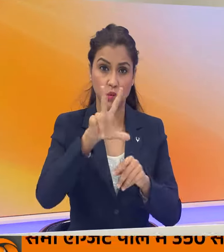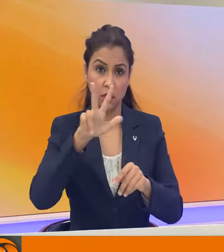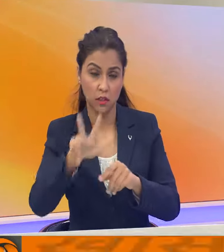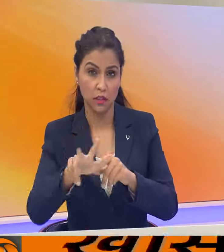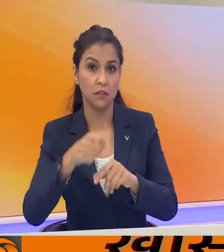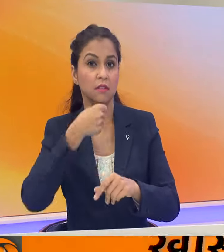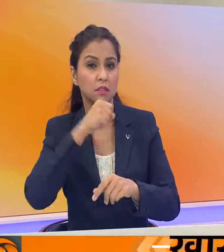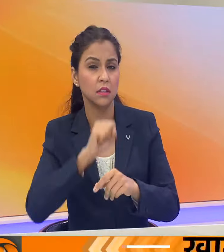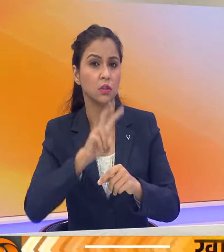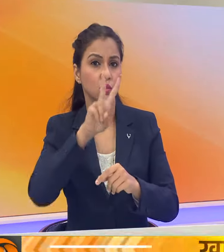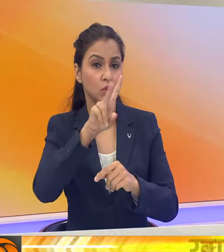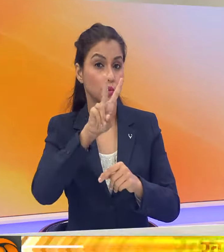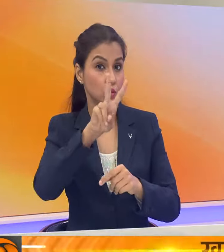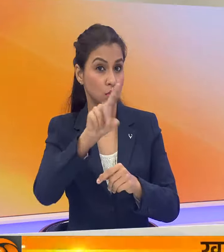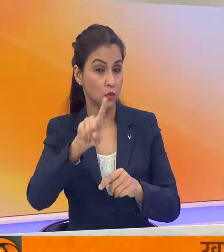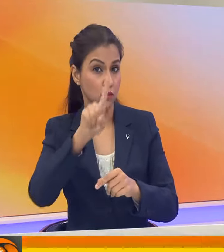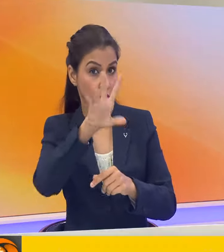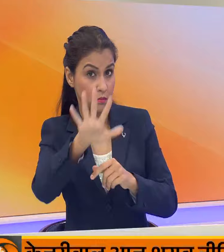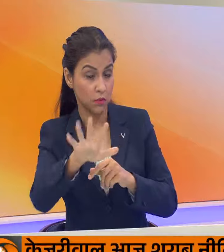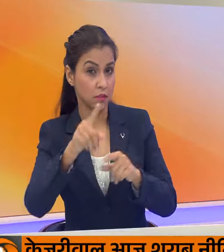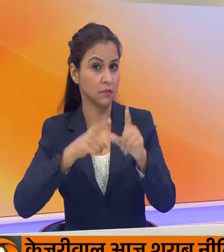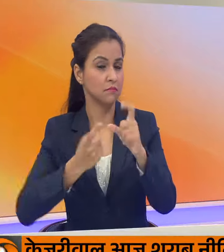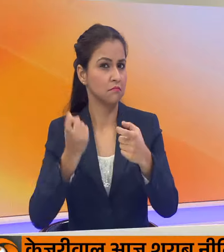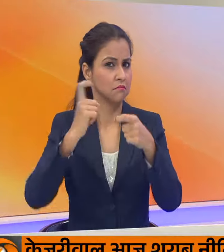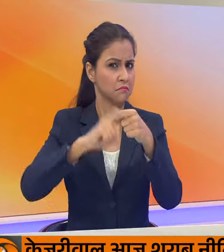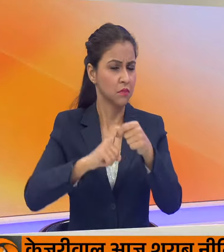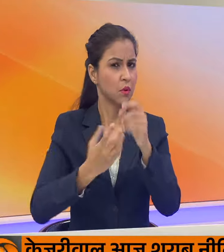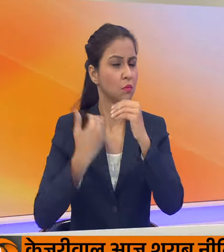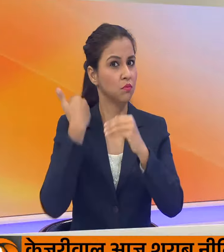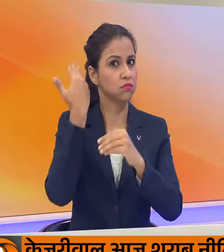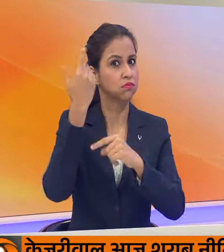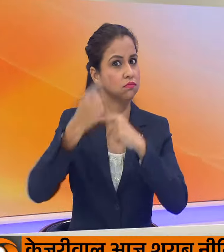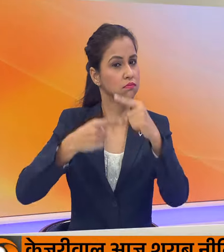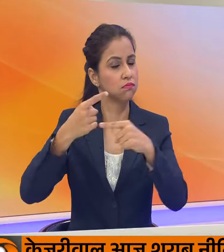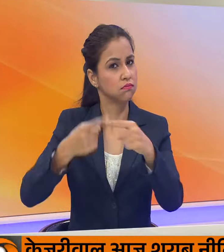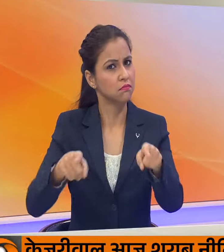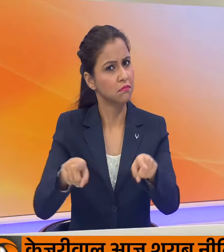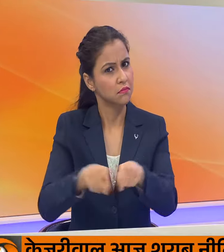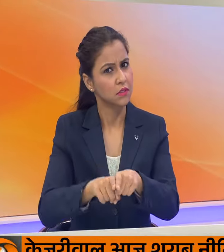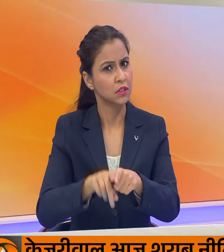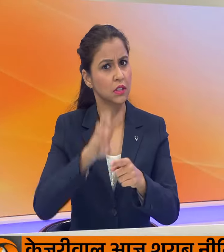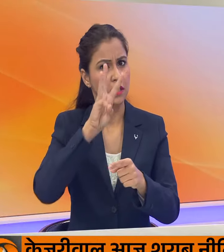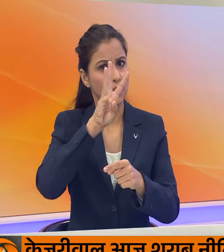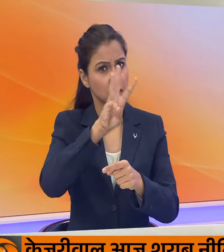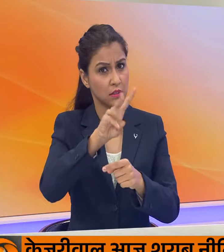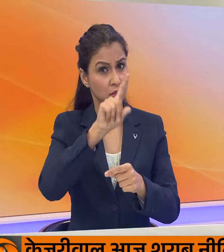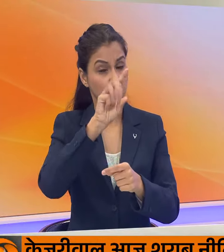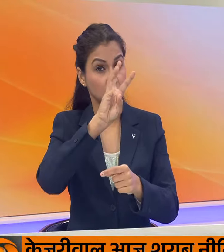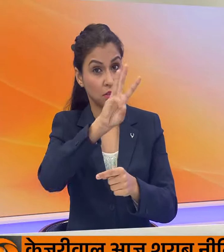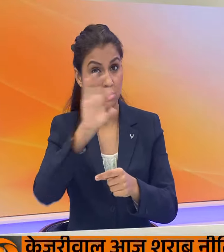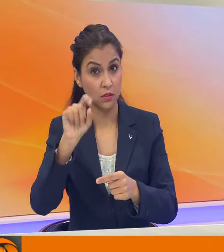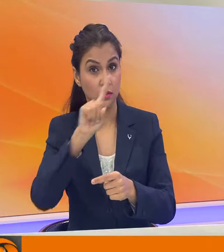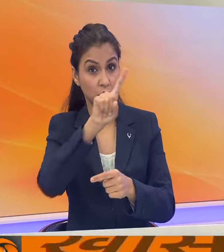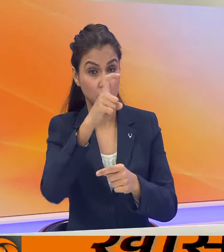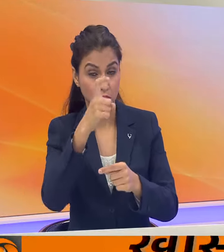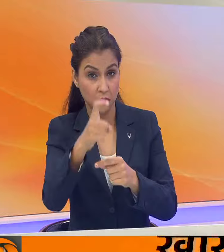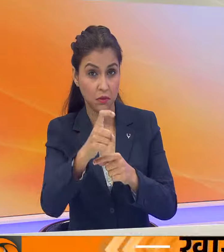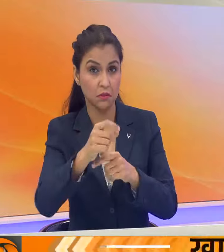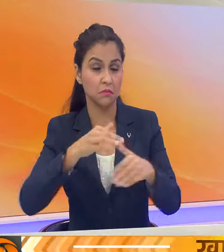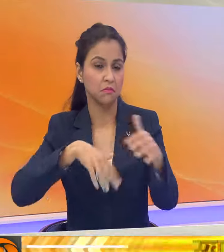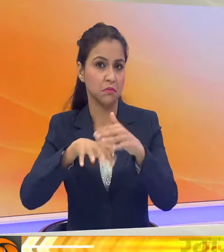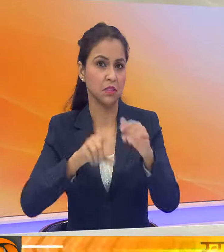2015 में मुनैको से ओल्ड ड्रैफर्ड आय थे और तब से रेड डेविल्स के लिए 317 मैच में 90 गोल कर चुके